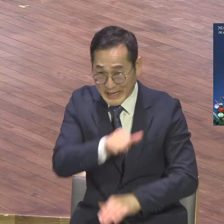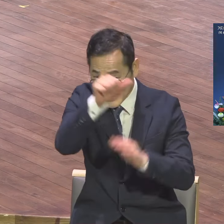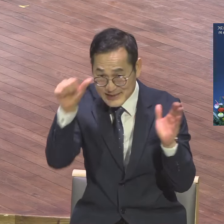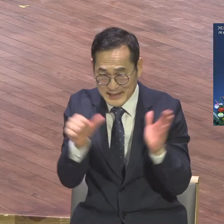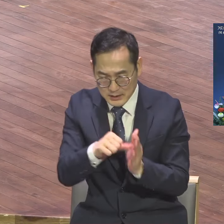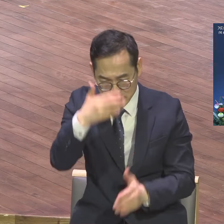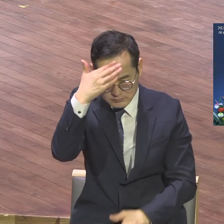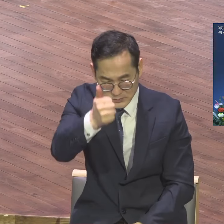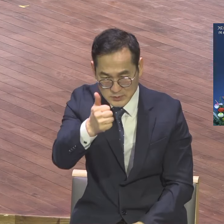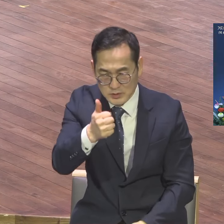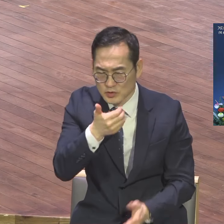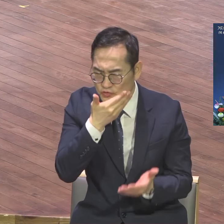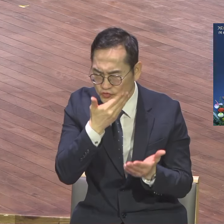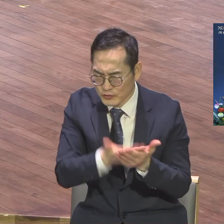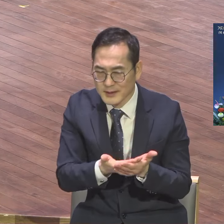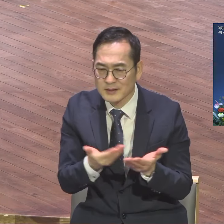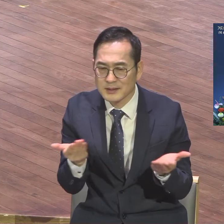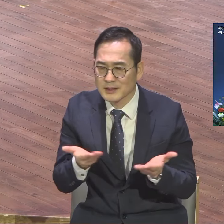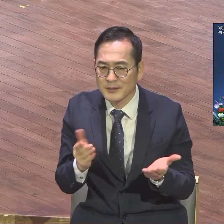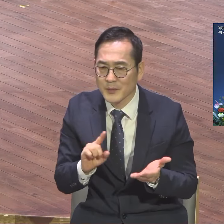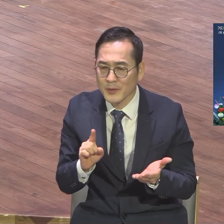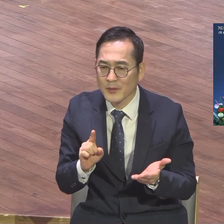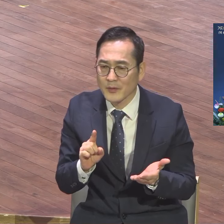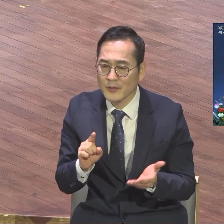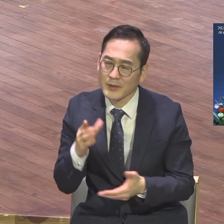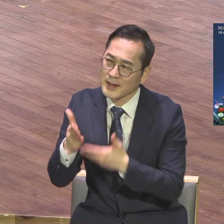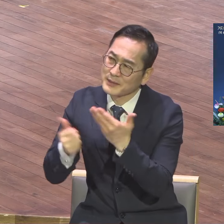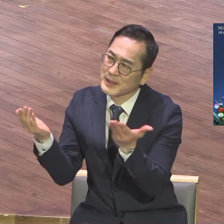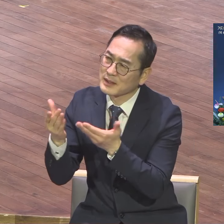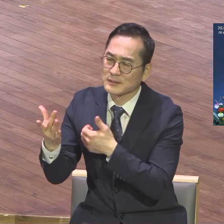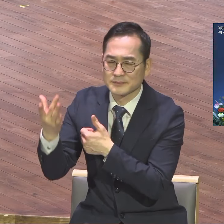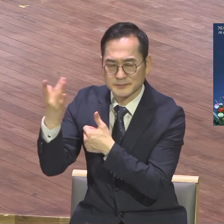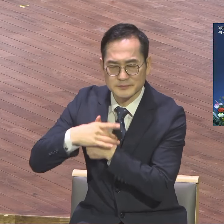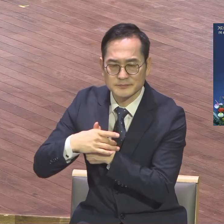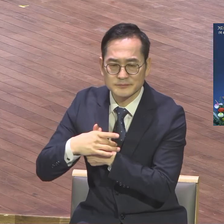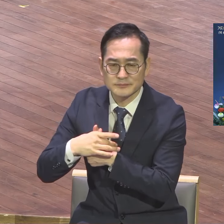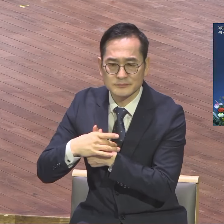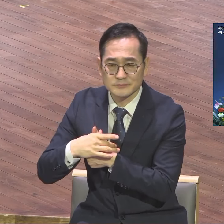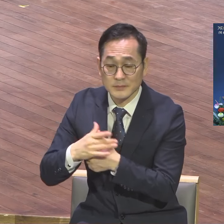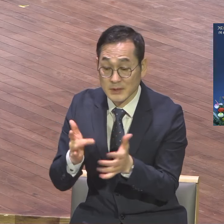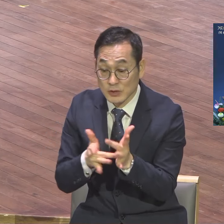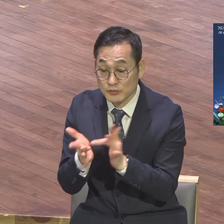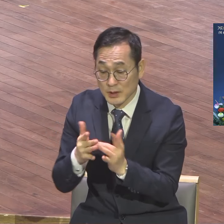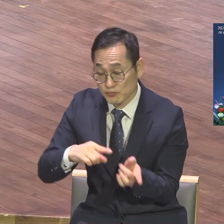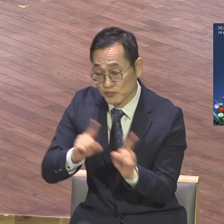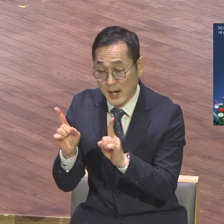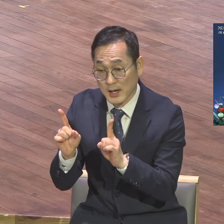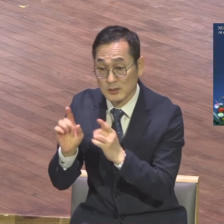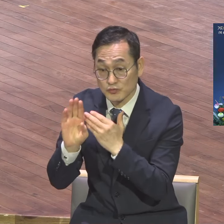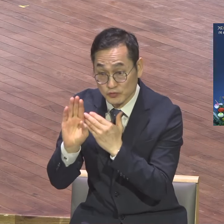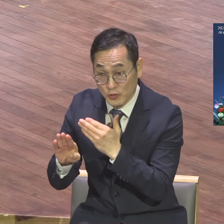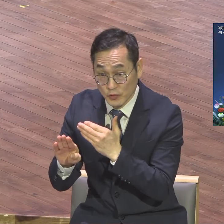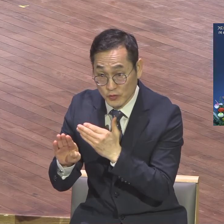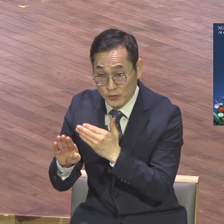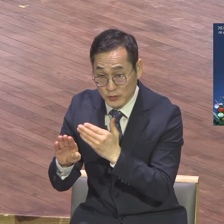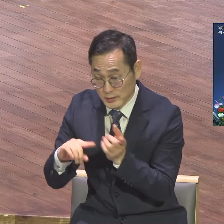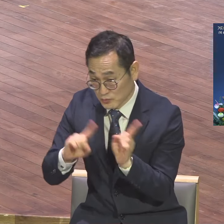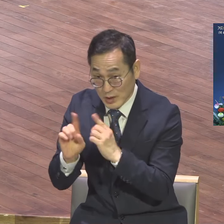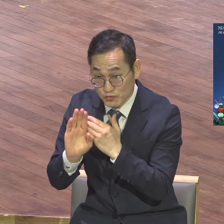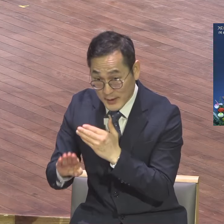갔다니까. 이게 신앙생활의 키포인트입니다. 예수님께서는 부활하신 후 40일 동안 제자들에게 뭘 가르쳐줘요.